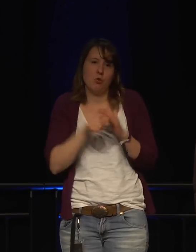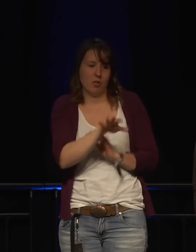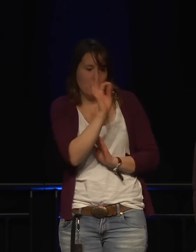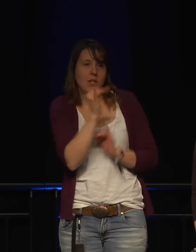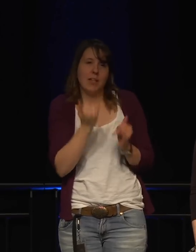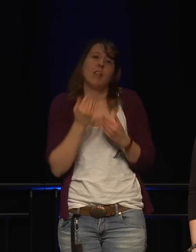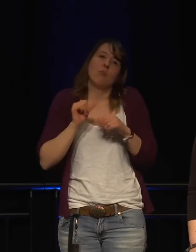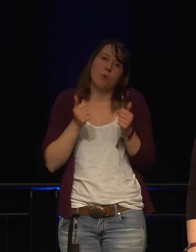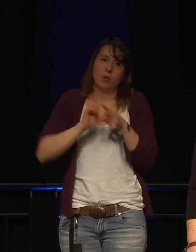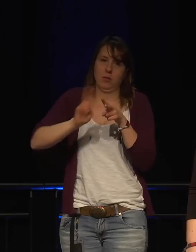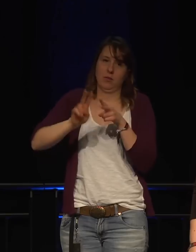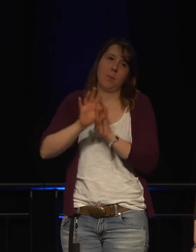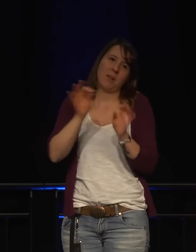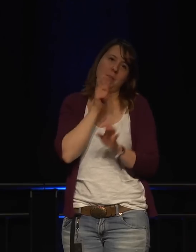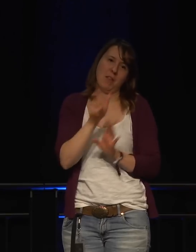worden ist.